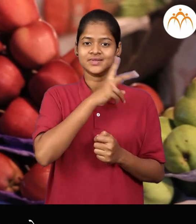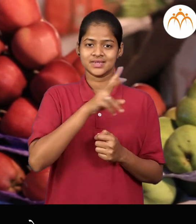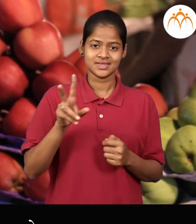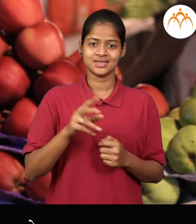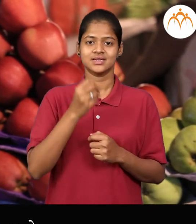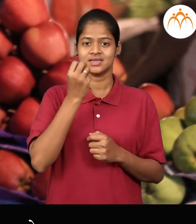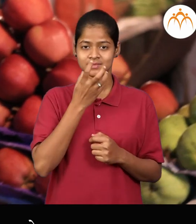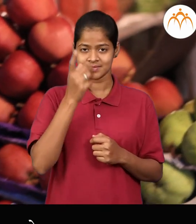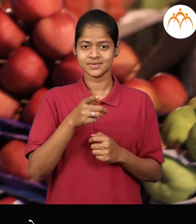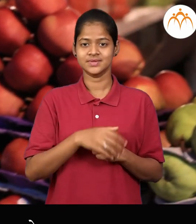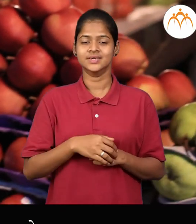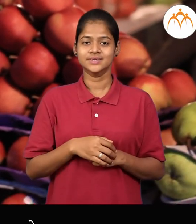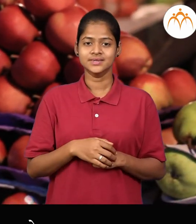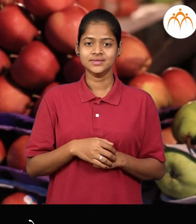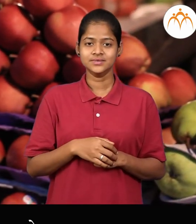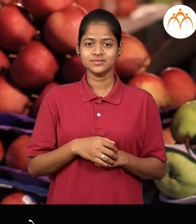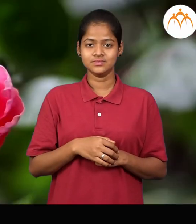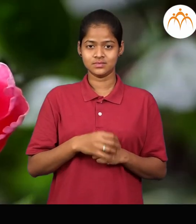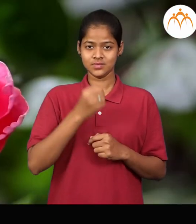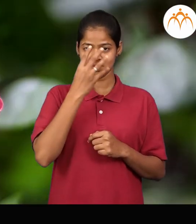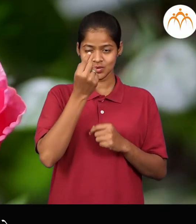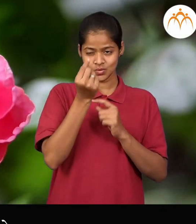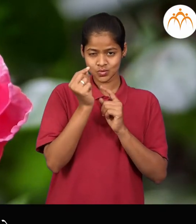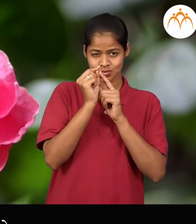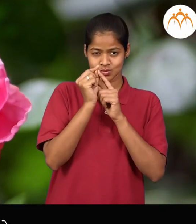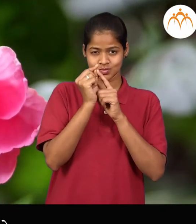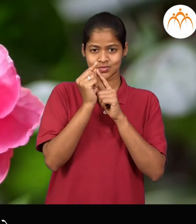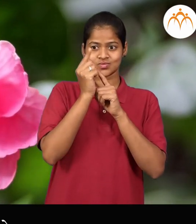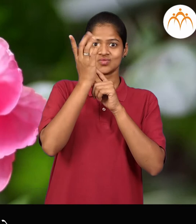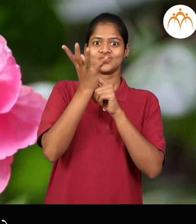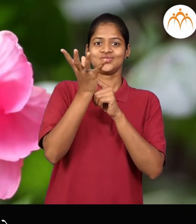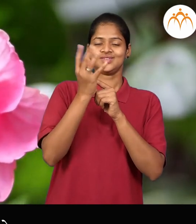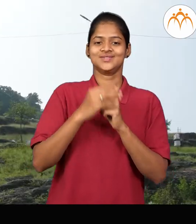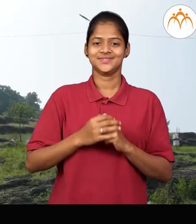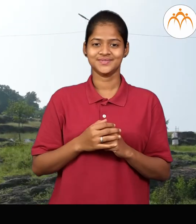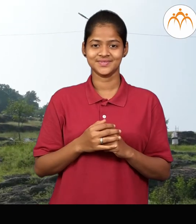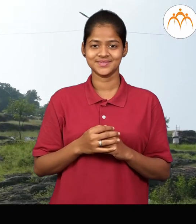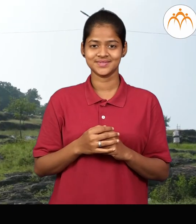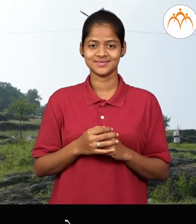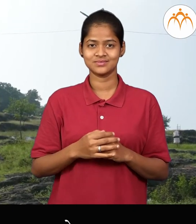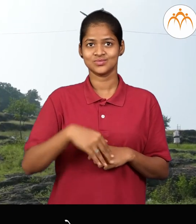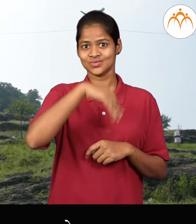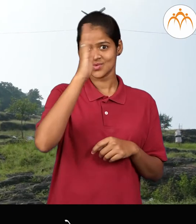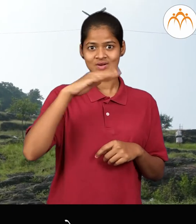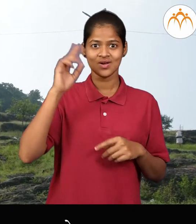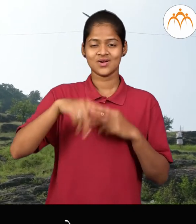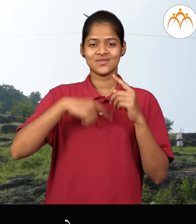सफर चंद, हे फड आहे, कडी, कडी, उमलते, टेकडी, मी, रोज